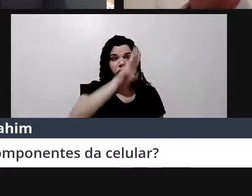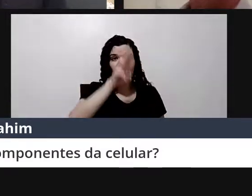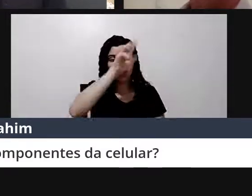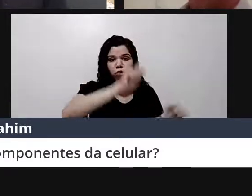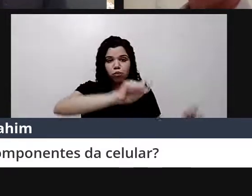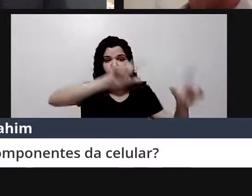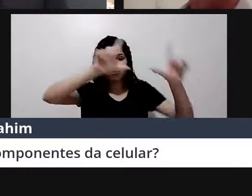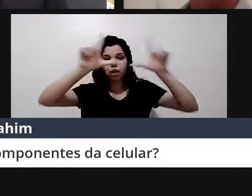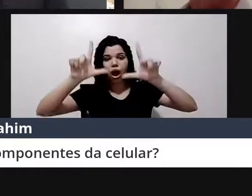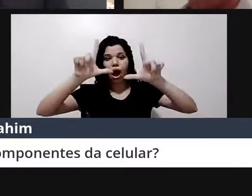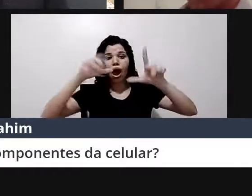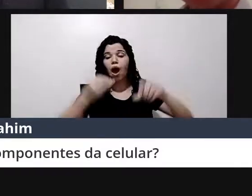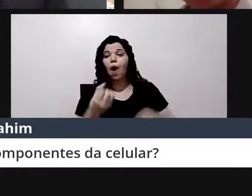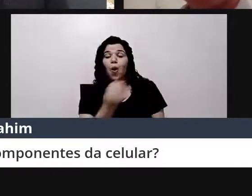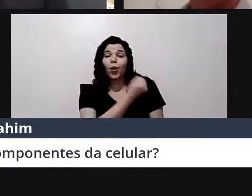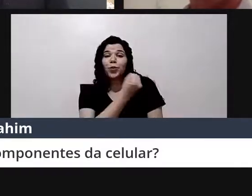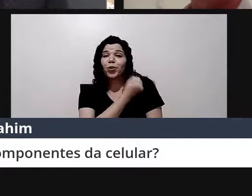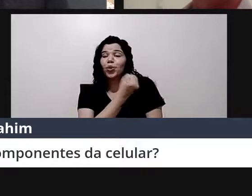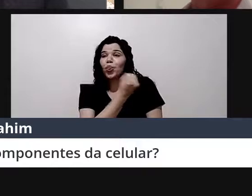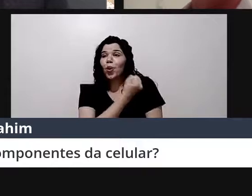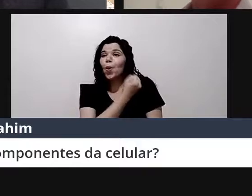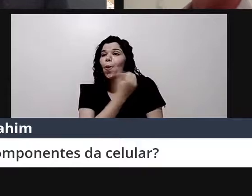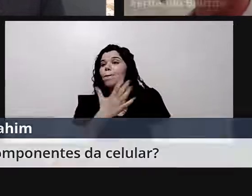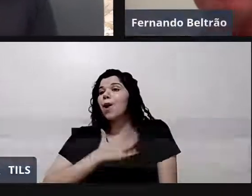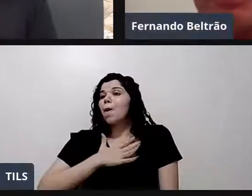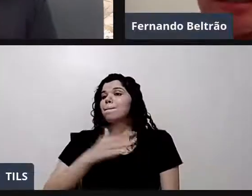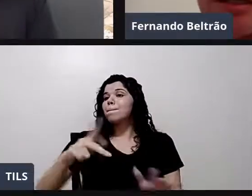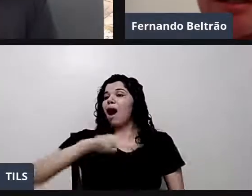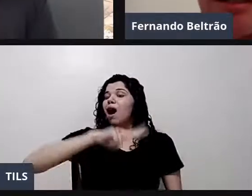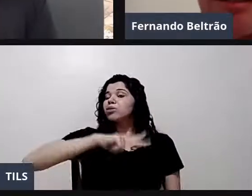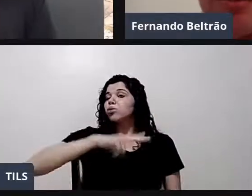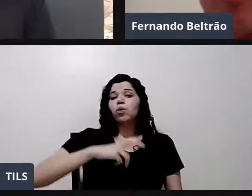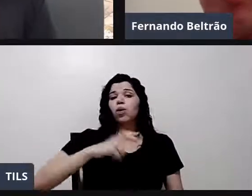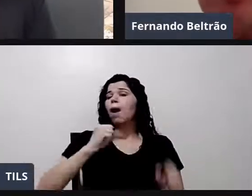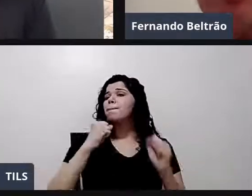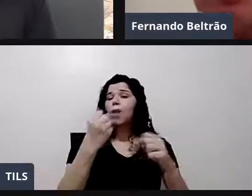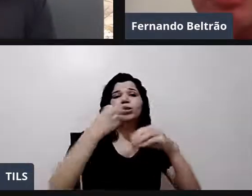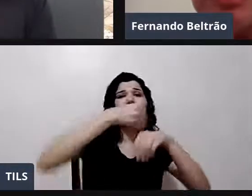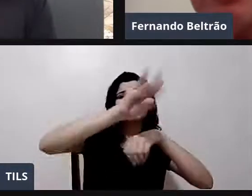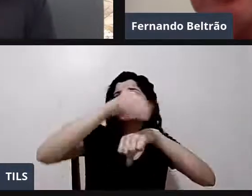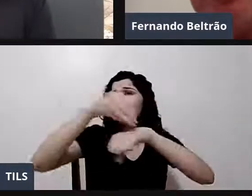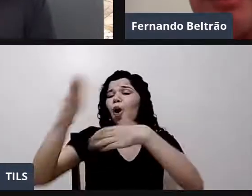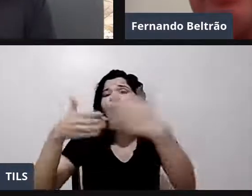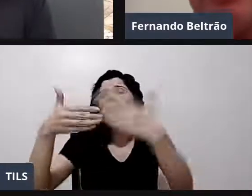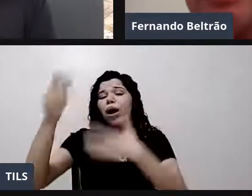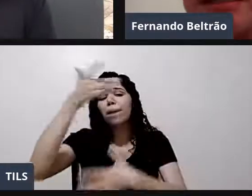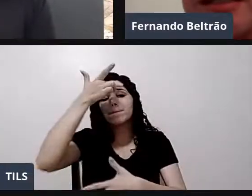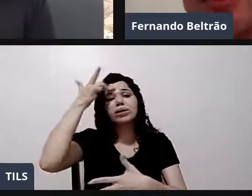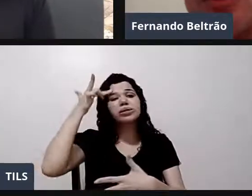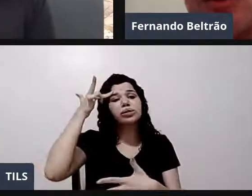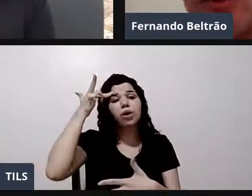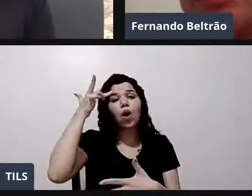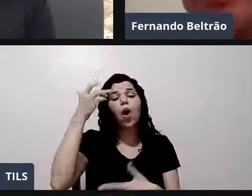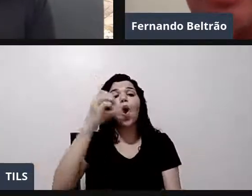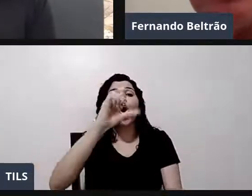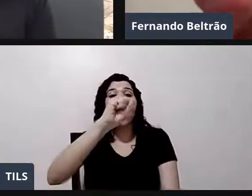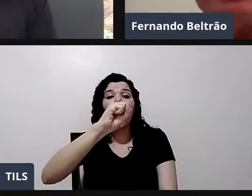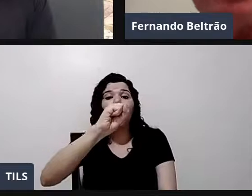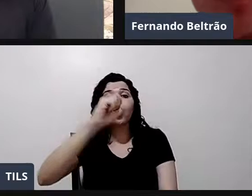meu celular. O meu celular é público, Carlinhos. Pode dar. Quem você quiser. Oito, sete, meia, três, dois, seis, sete,